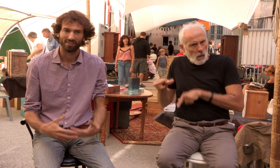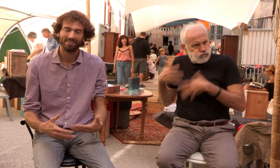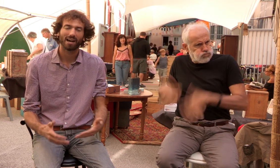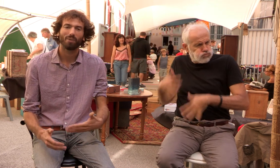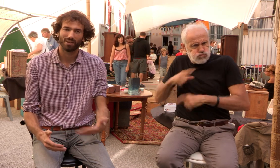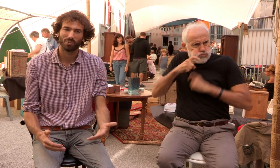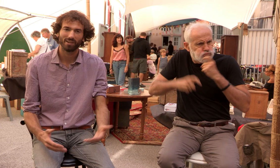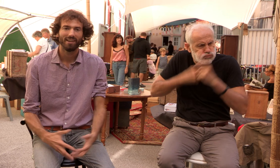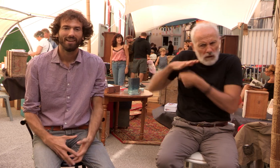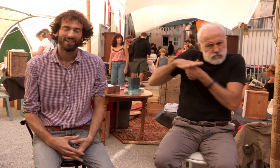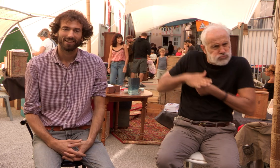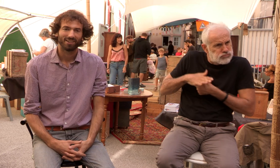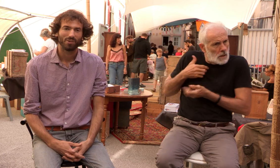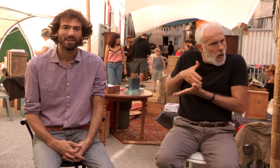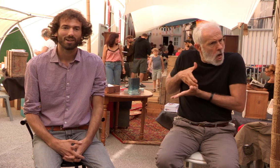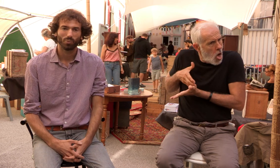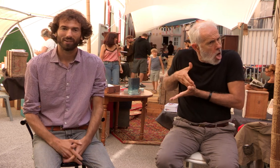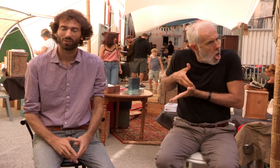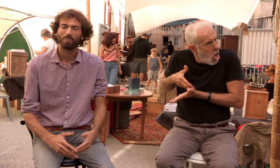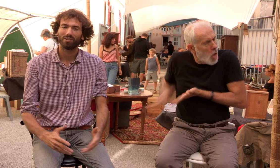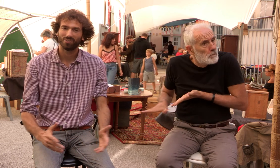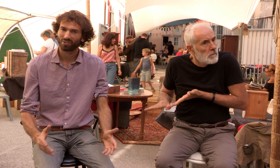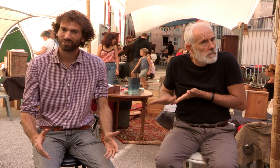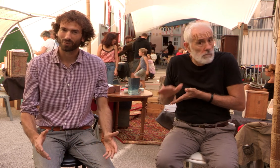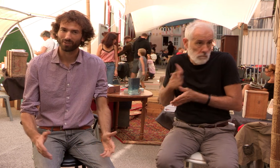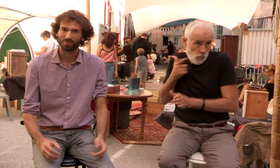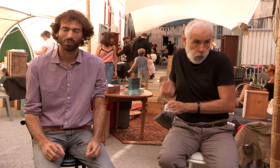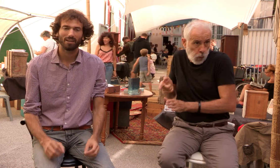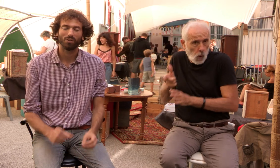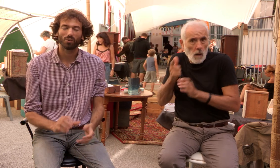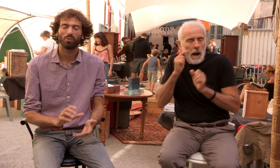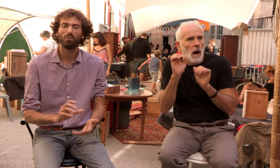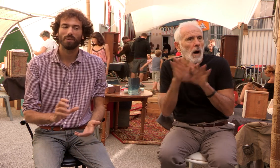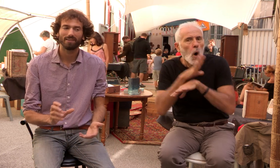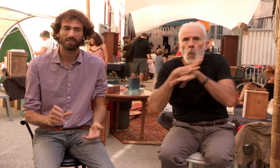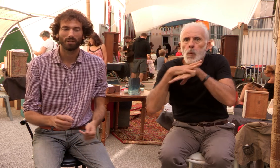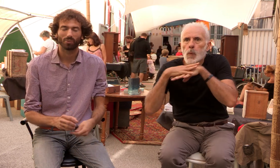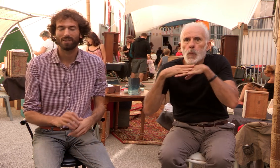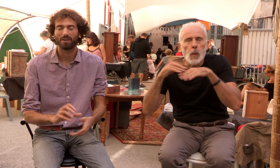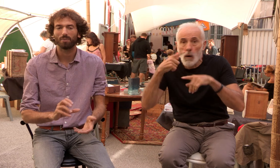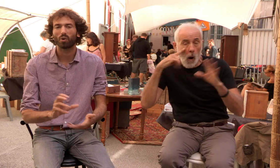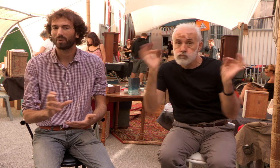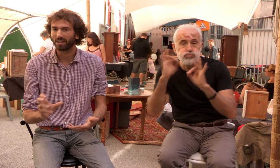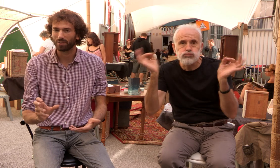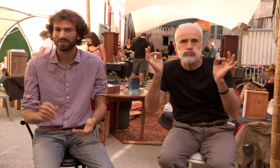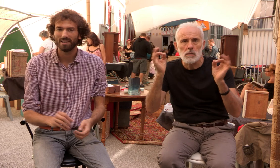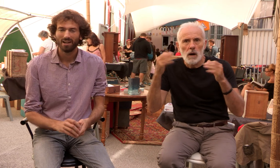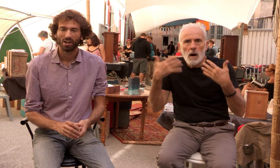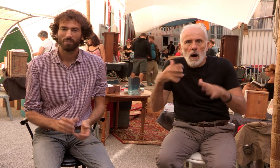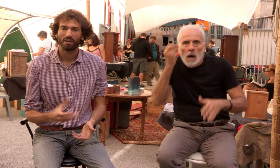littéralement la tuer, de manière douce et sans que personne ne s'en rende compte. Donc, il y une sorte de suspense parce qu ne sait pas vraiment comment il a réussi, mais